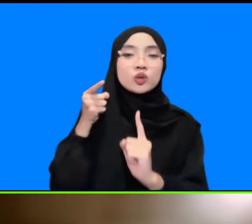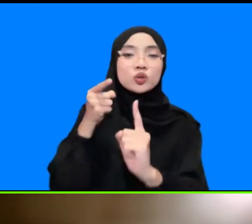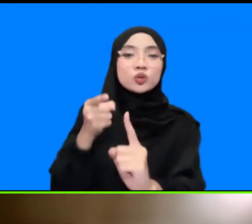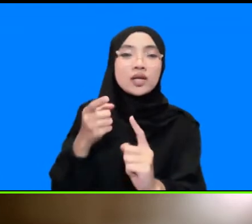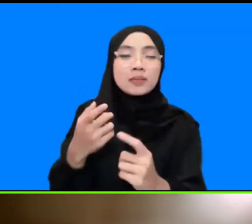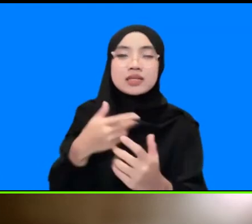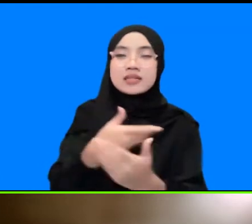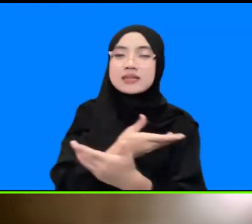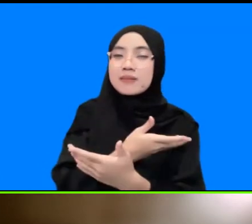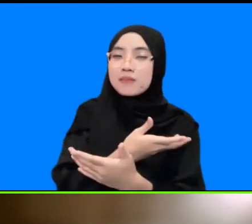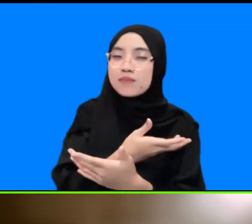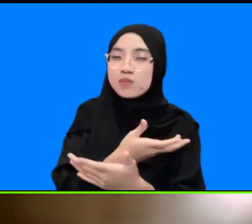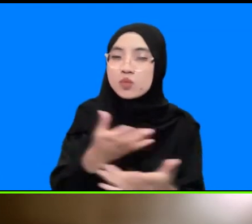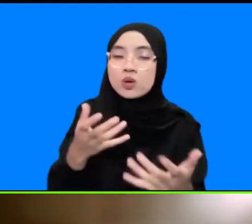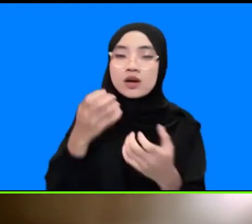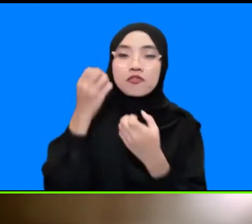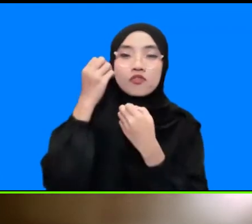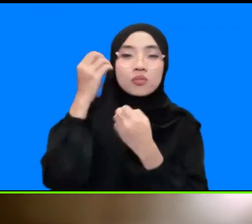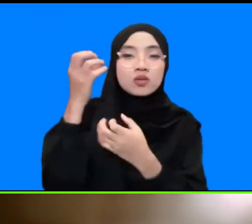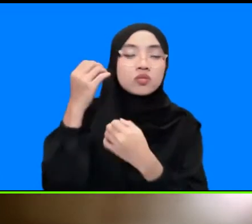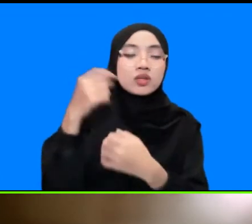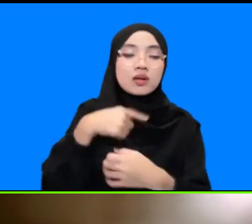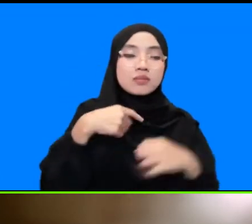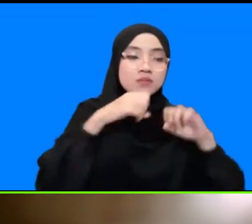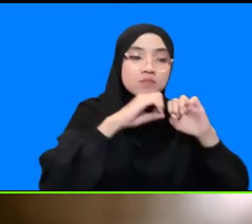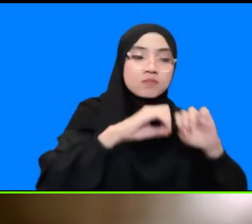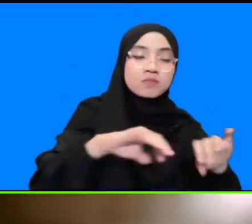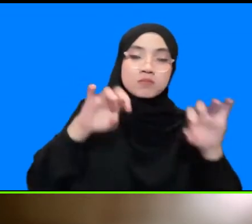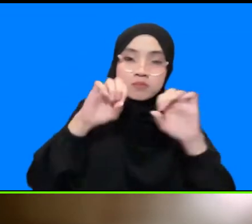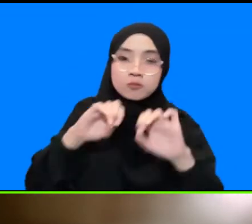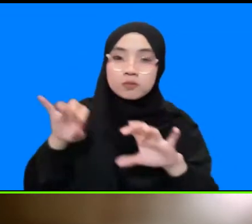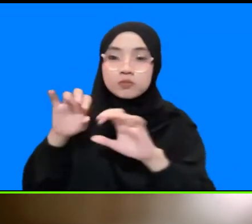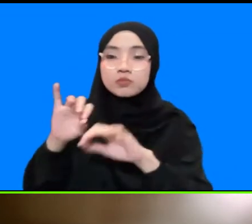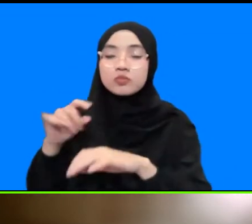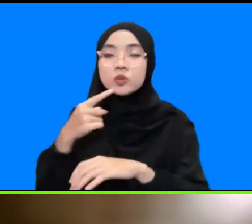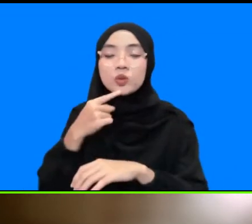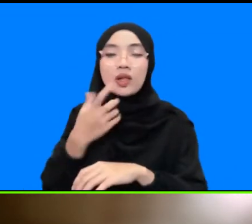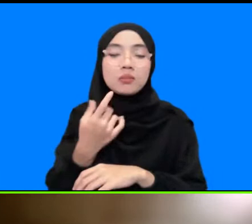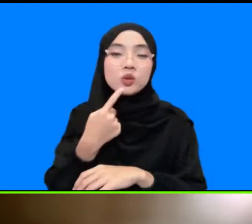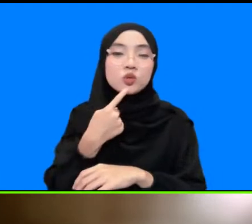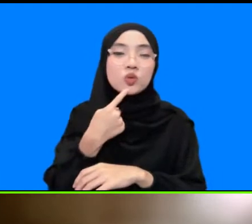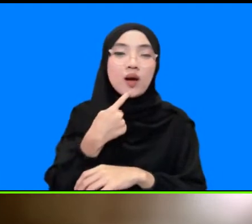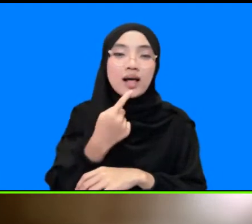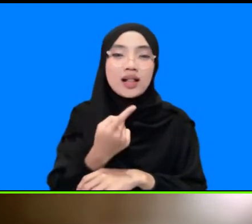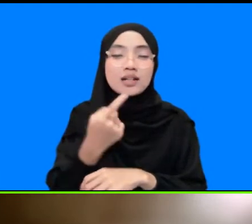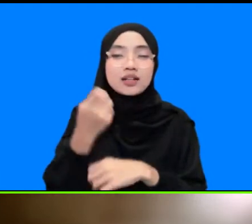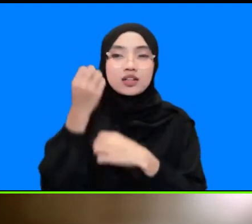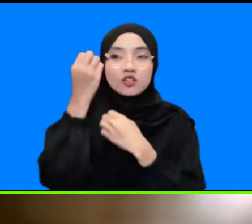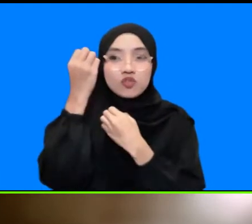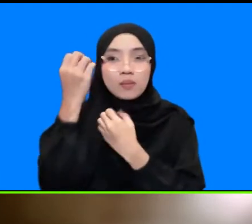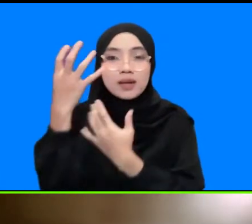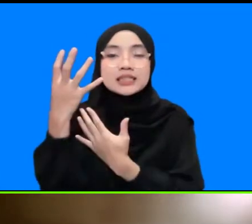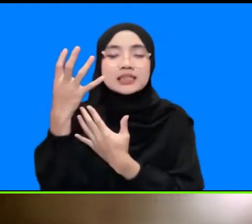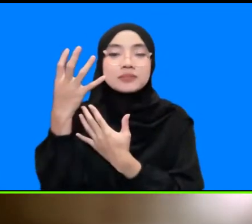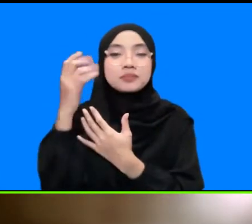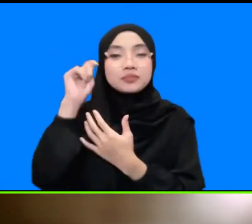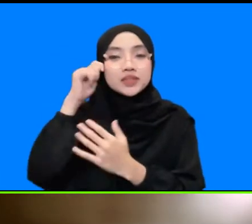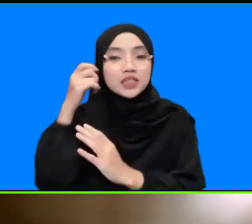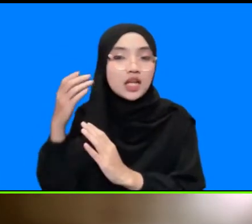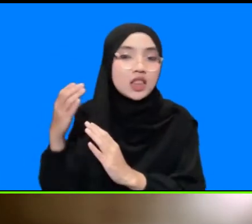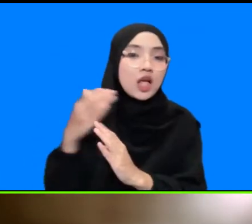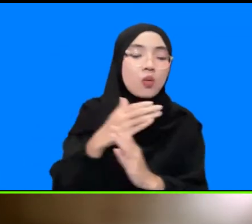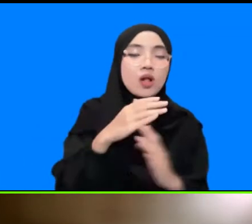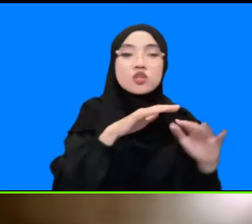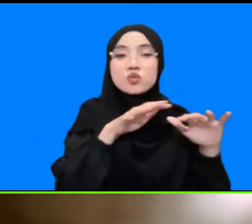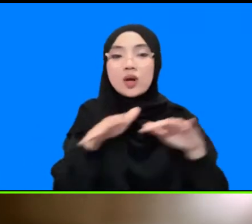semua informasi yang kami sampaikan terkait dengan informasi peringatan dini tsunami